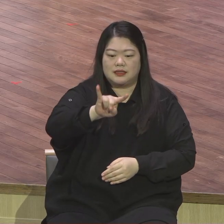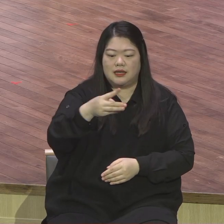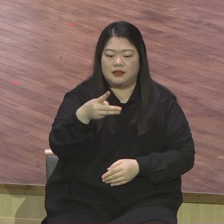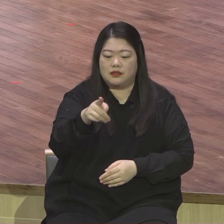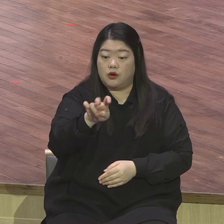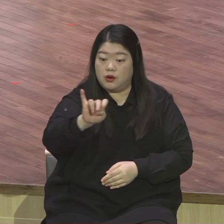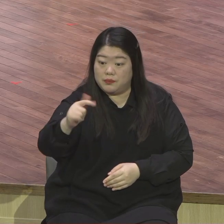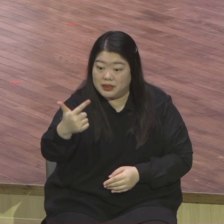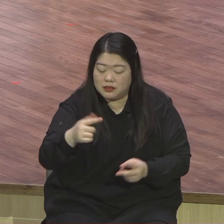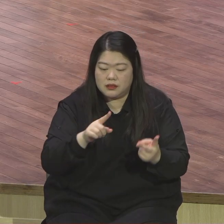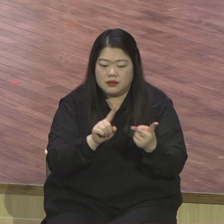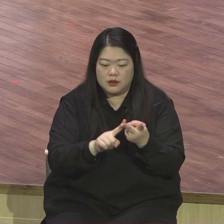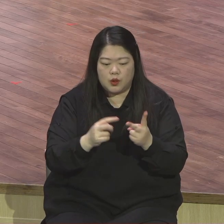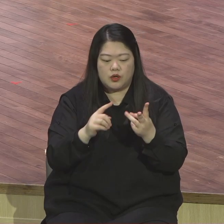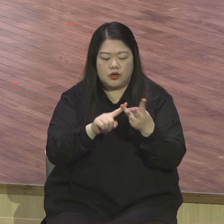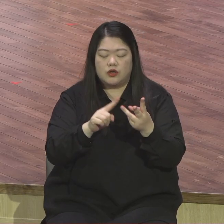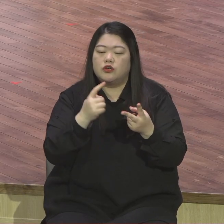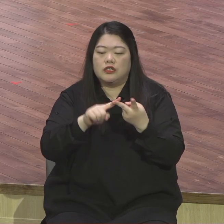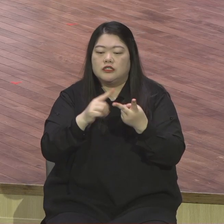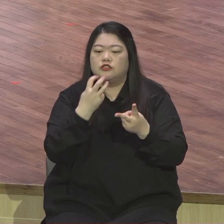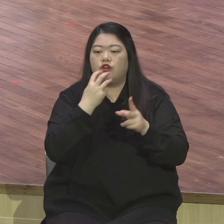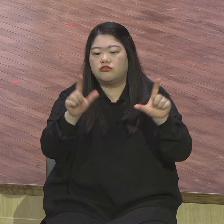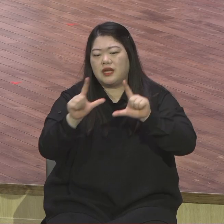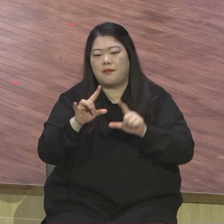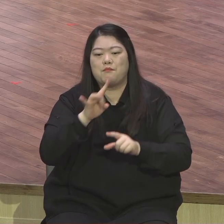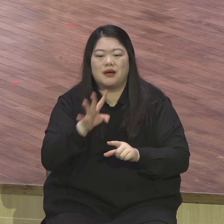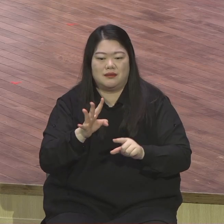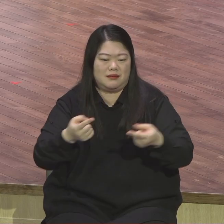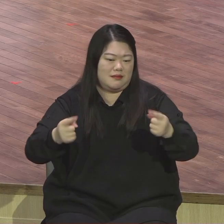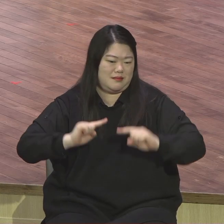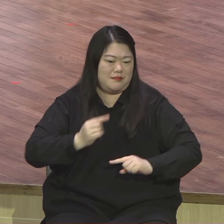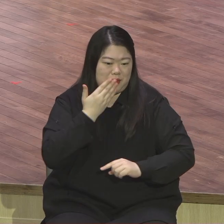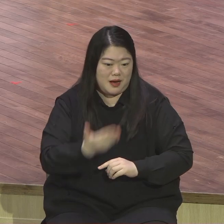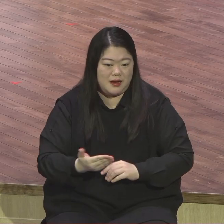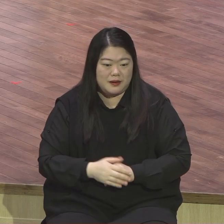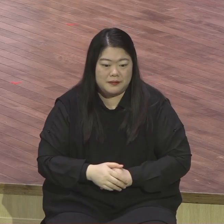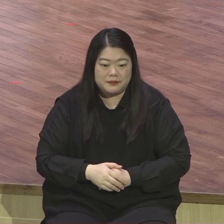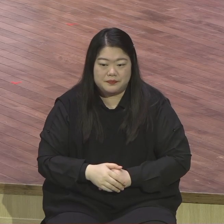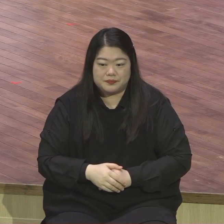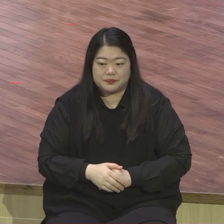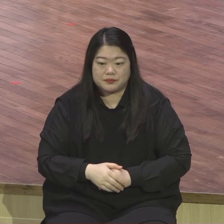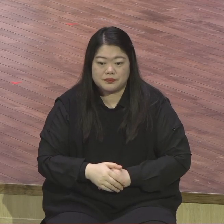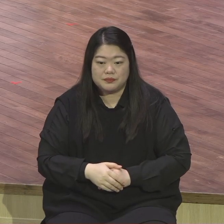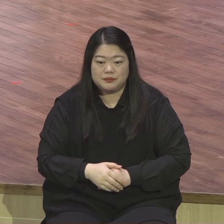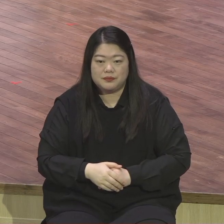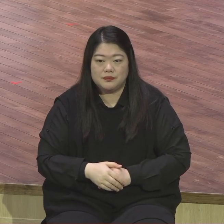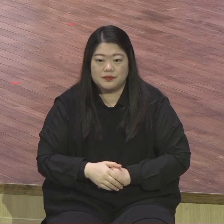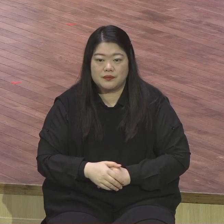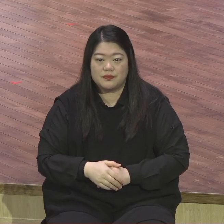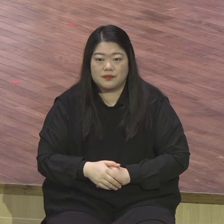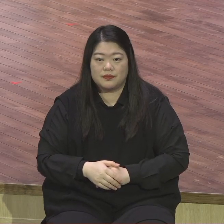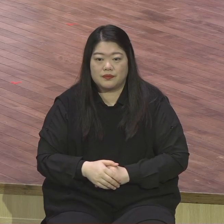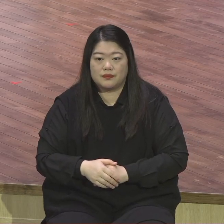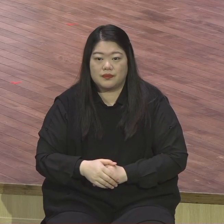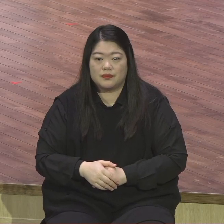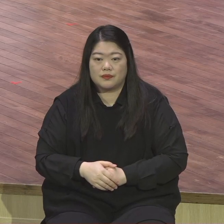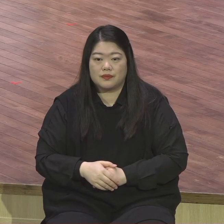일으키잖아요. 이렇게 중요한 것을 보면서 진성준 국회의원이 이번에 와서 축사하면서 그래요.